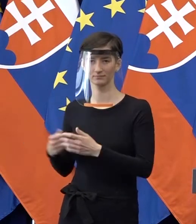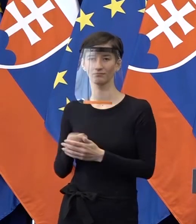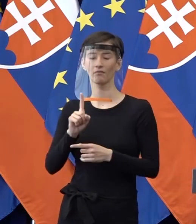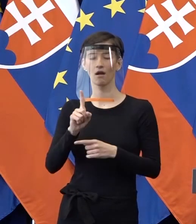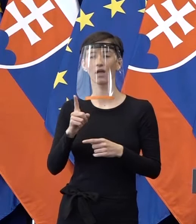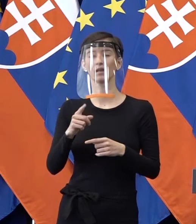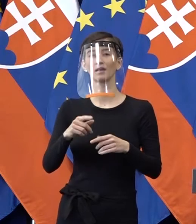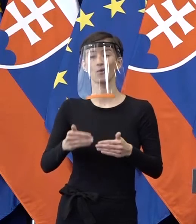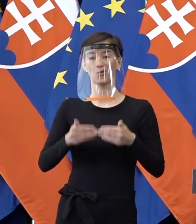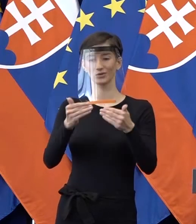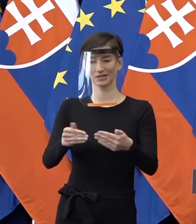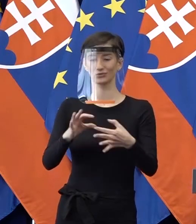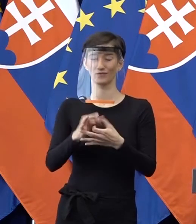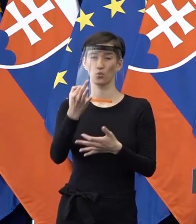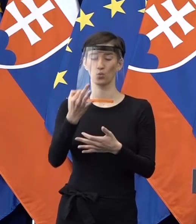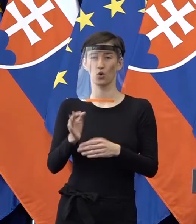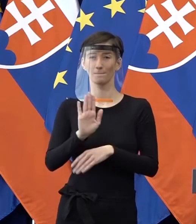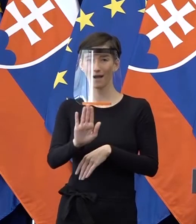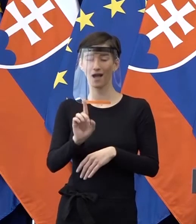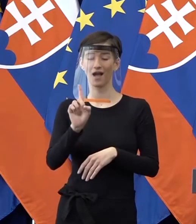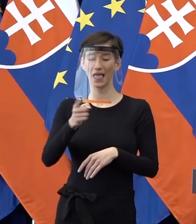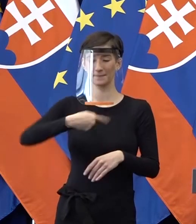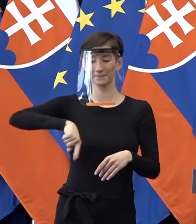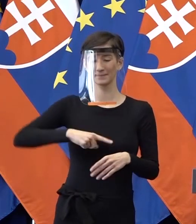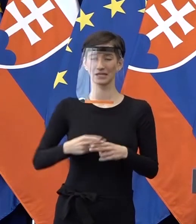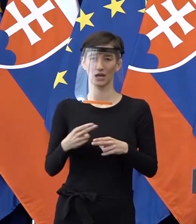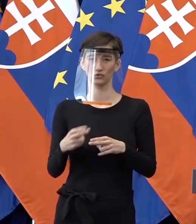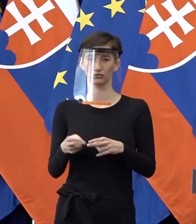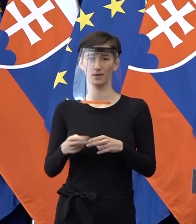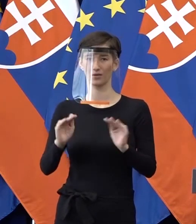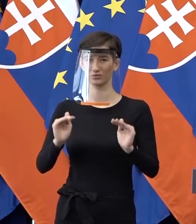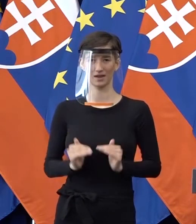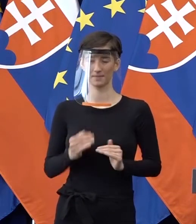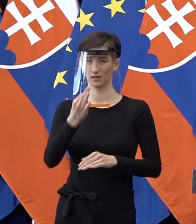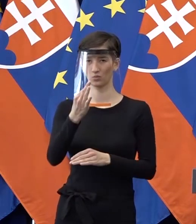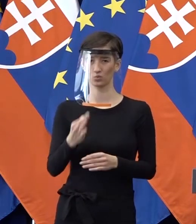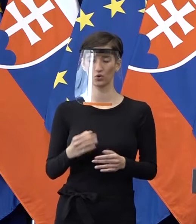zúvisiť, že my ako firmy hľadáme riešenie, aby to bolo čo najviac znesiteľné pre spotrebiteľov.